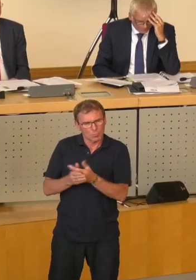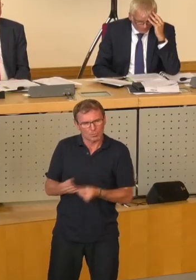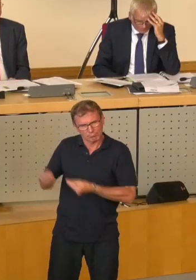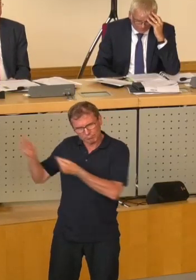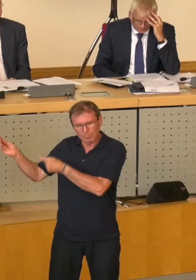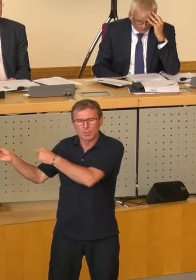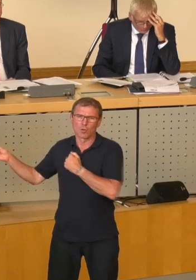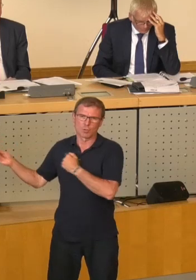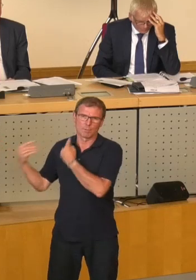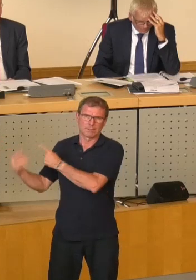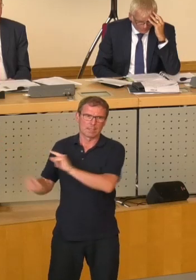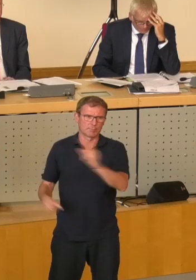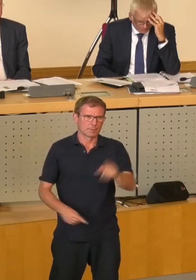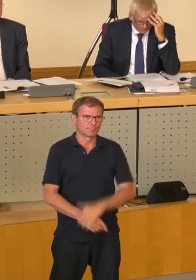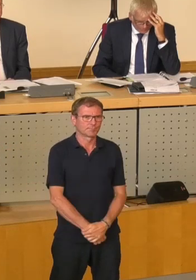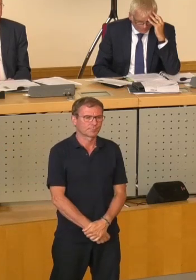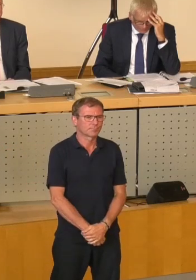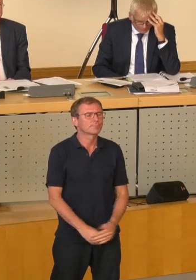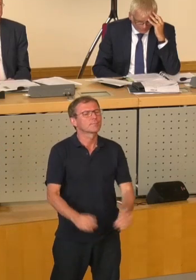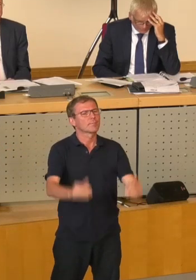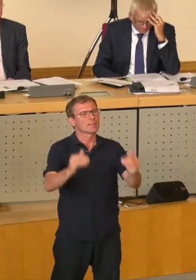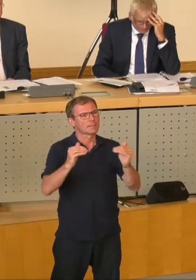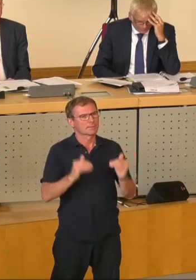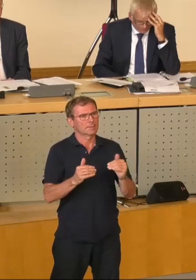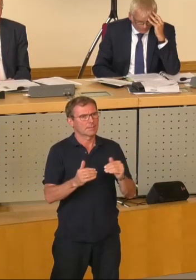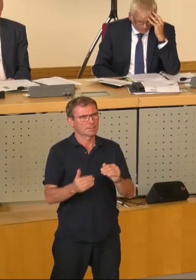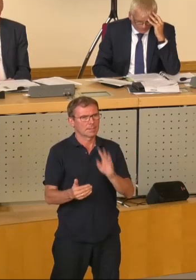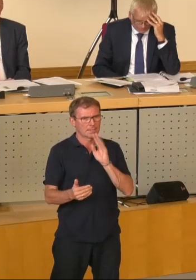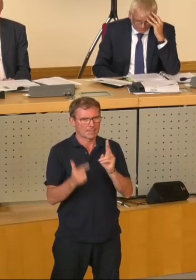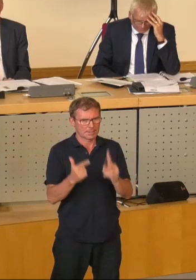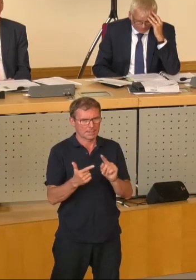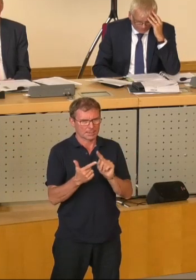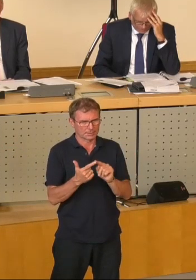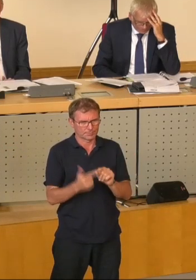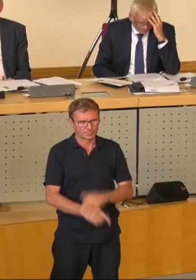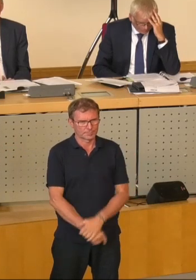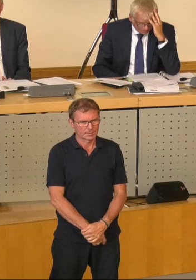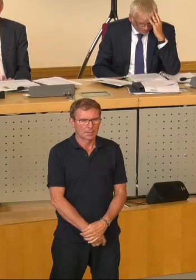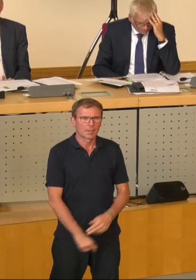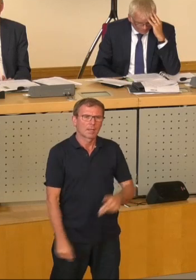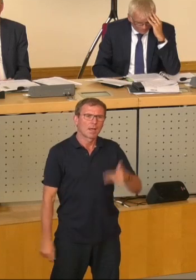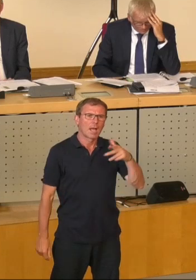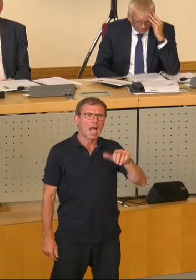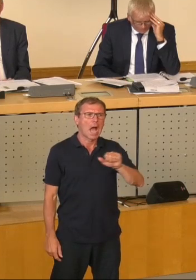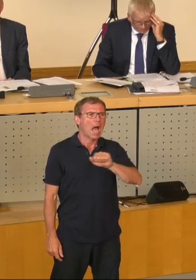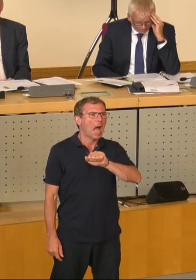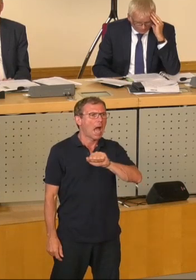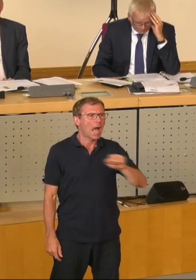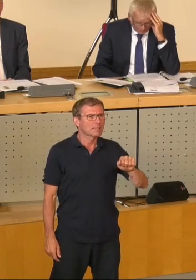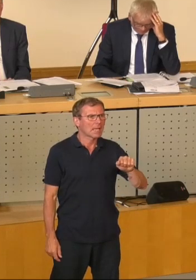bitte von Ihnen bekommt. Wir kommen zur nächsten Frage von Herrn Andreas